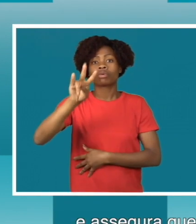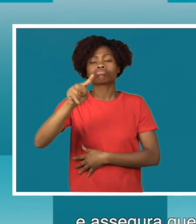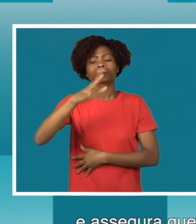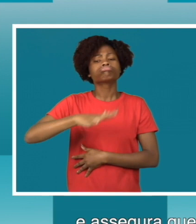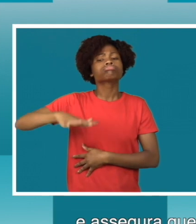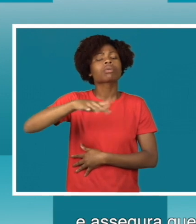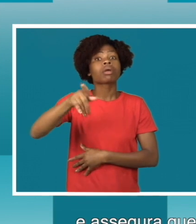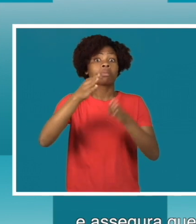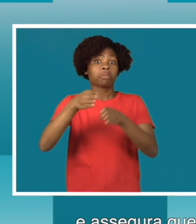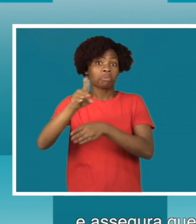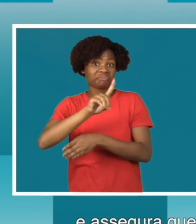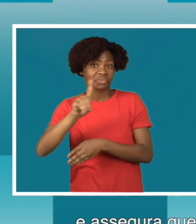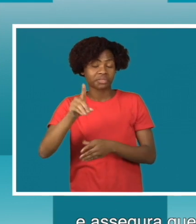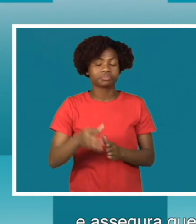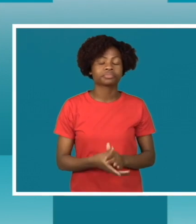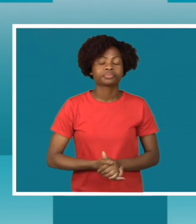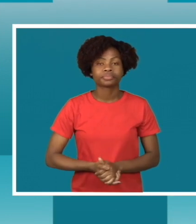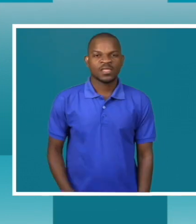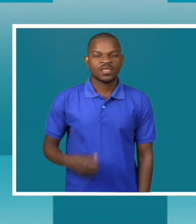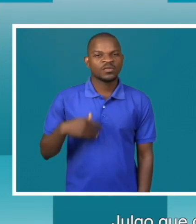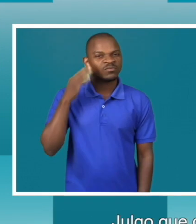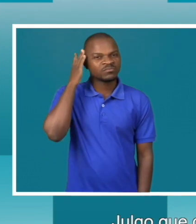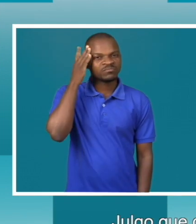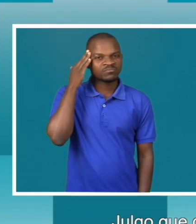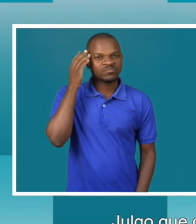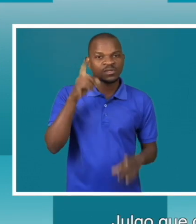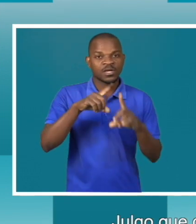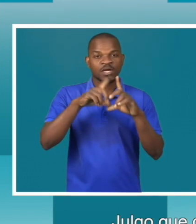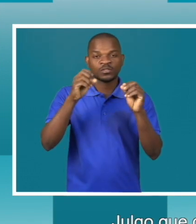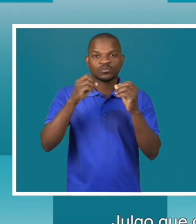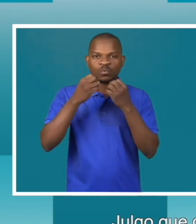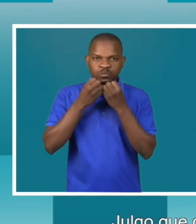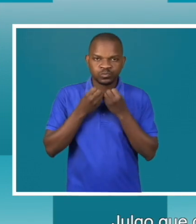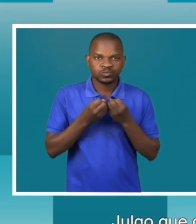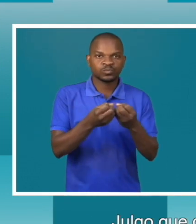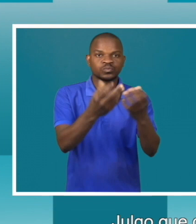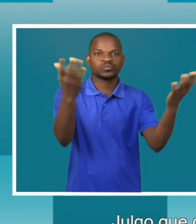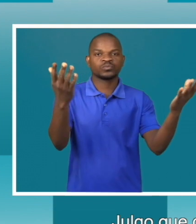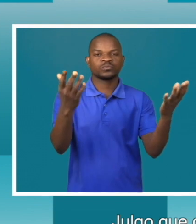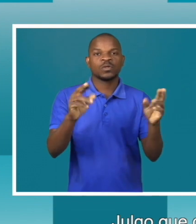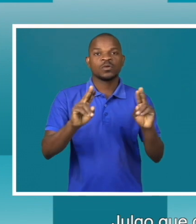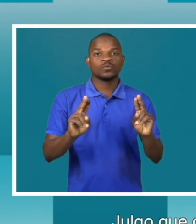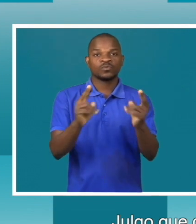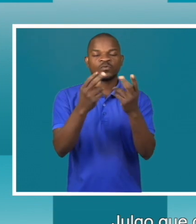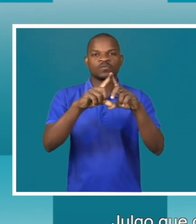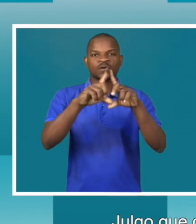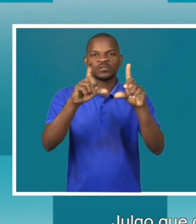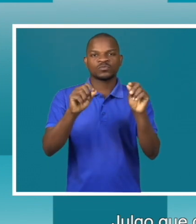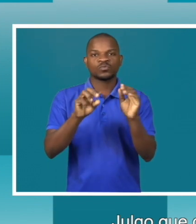sobre o HIV para esta camada social. Eu julgo que o lançamento desta nova plataforma